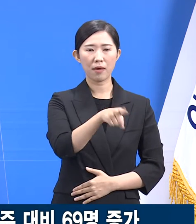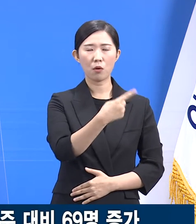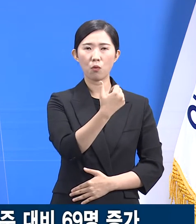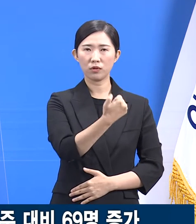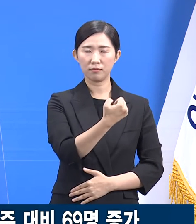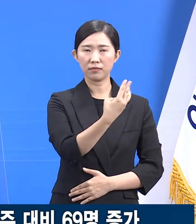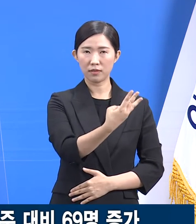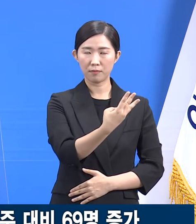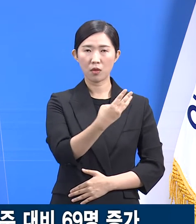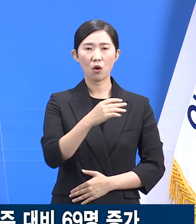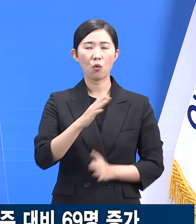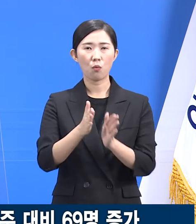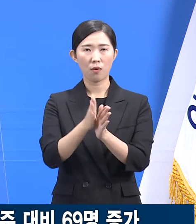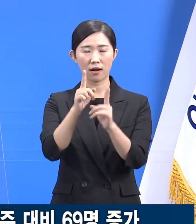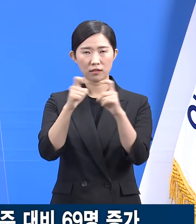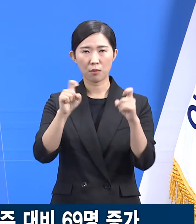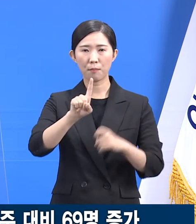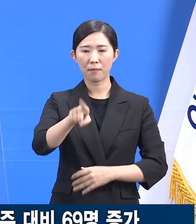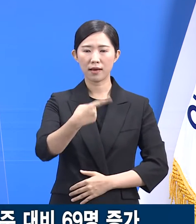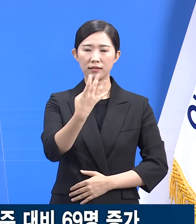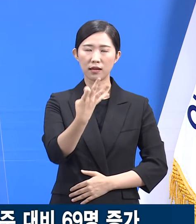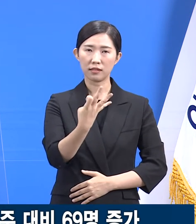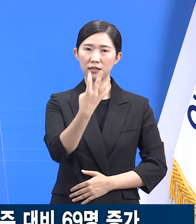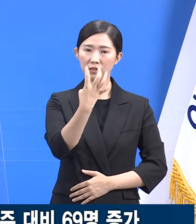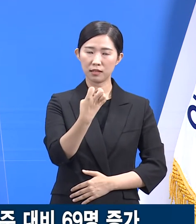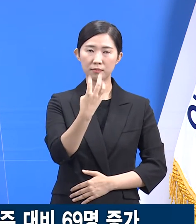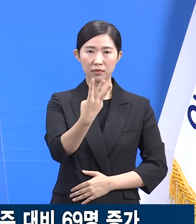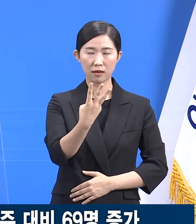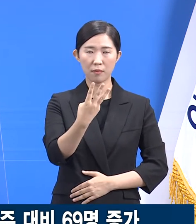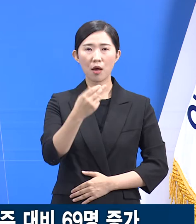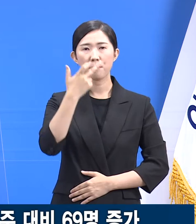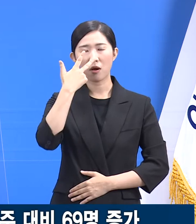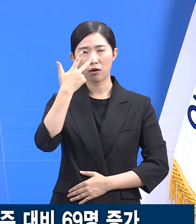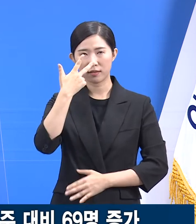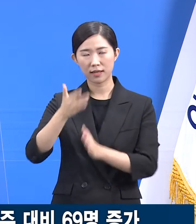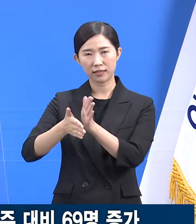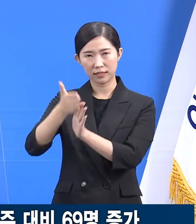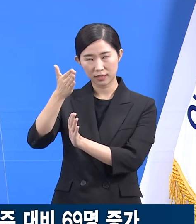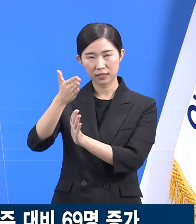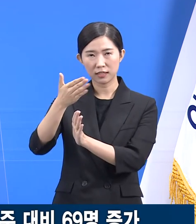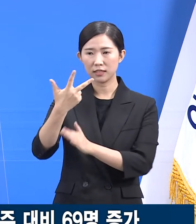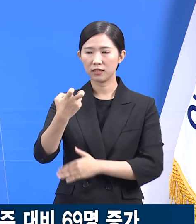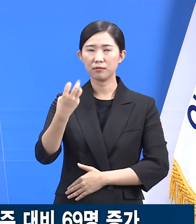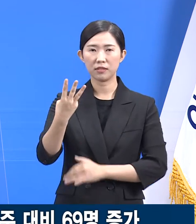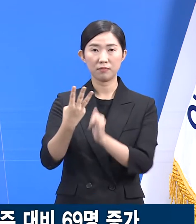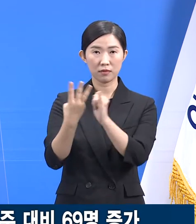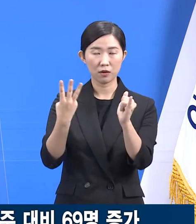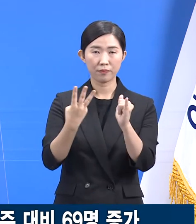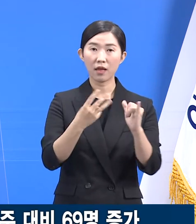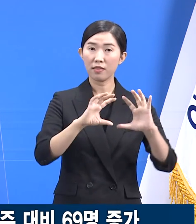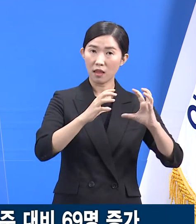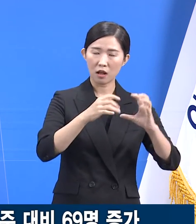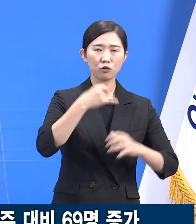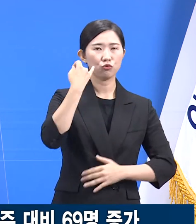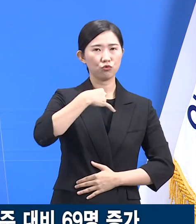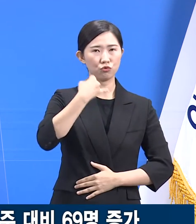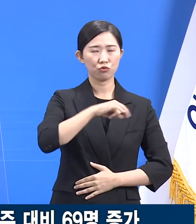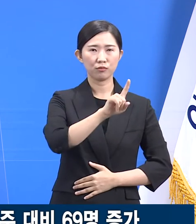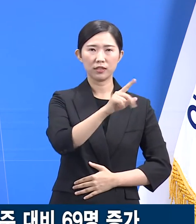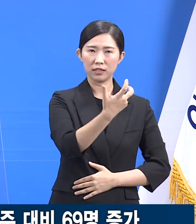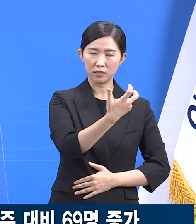화성 143명, 평택시 73명 순이며 국적별로는 중국이 170명, 베트남